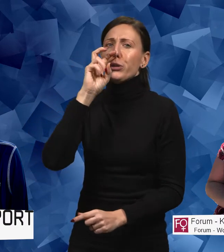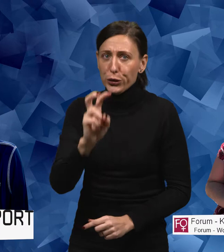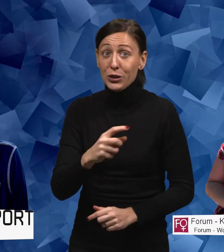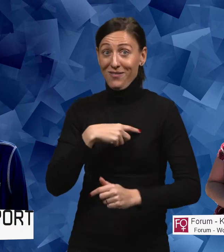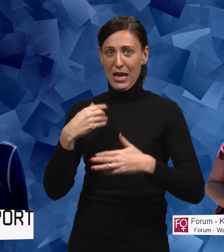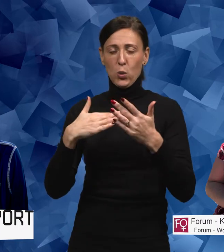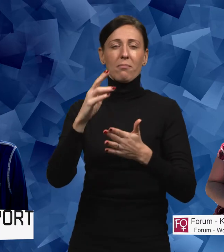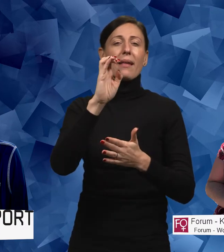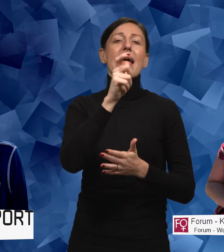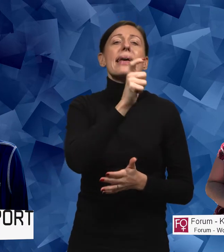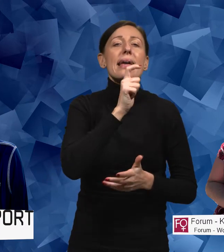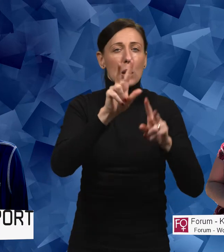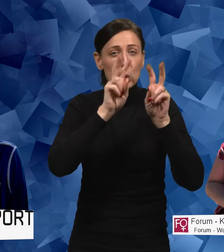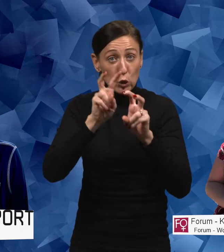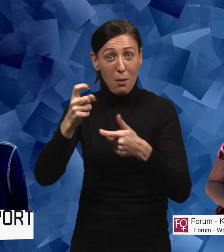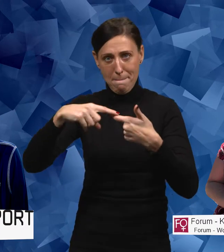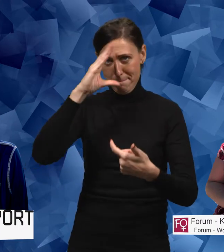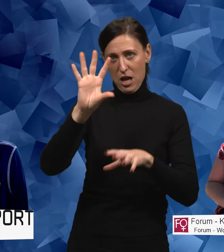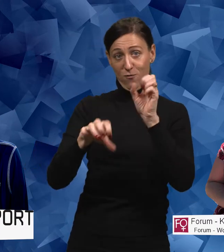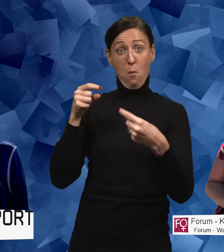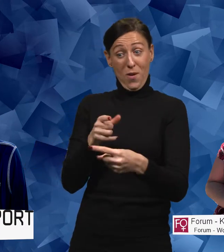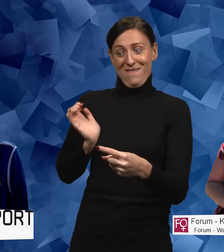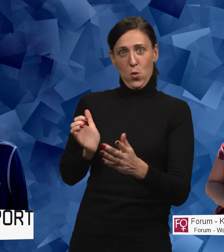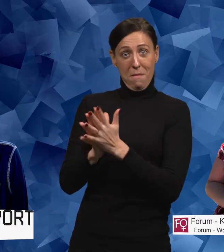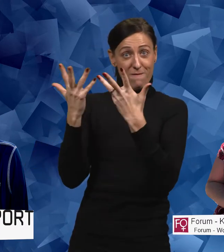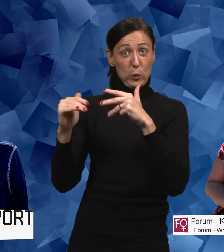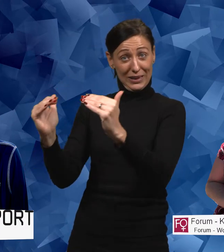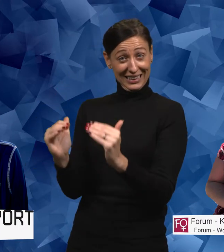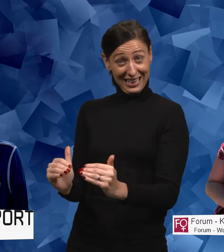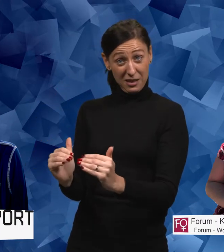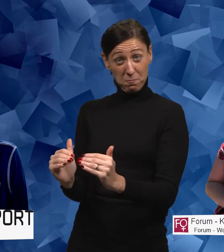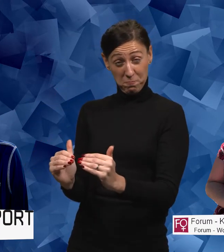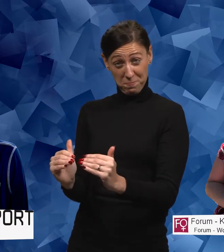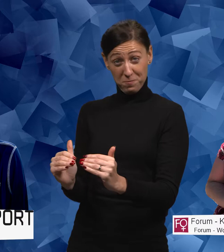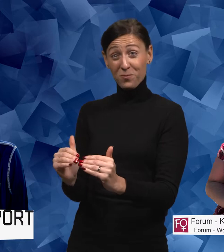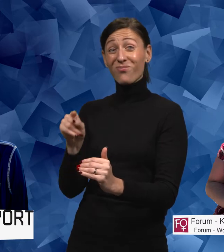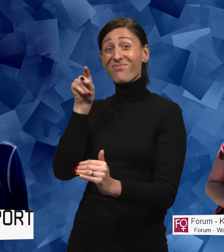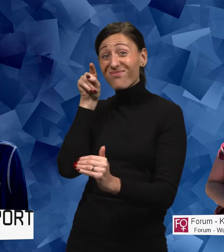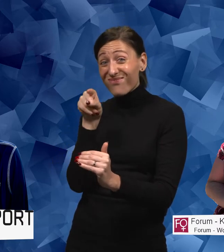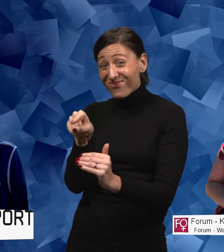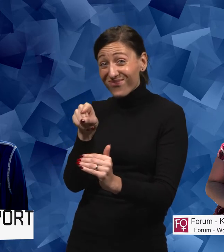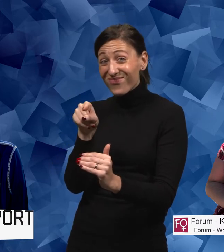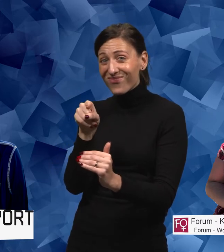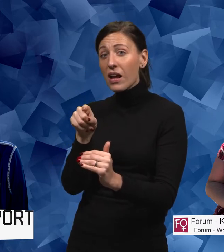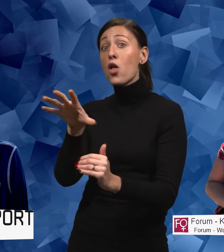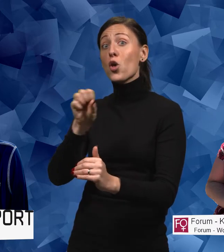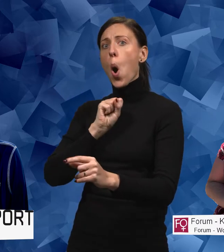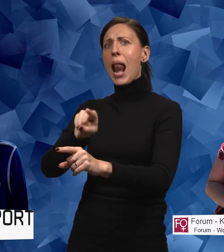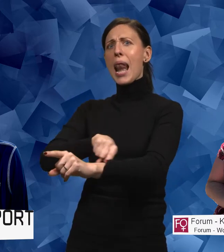gjorde en stor enkätundersökning om mäns våld mot kvinna med funktionsnedsättning. Och just det här med den här längre